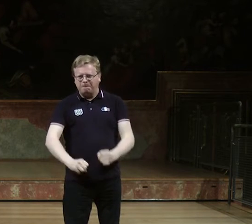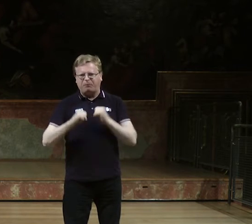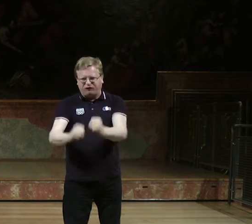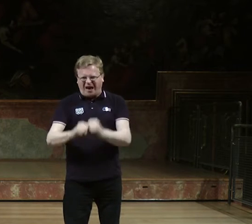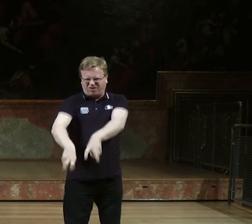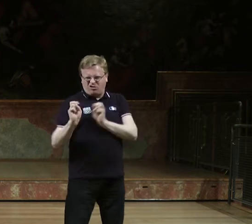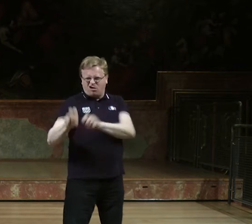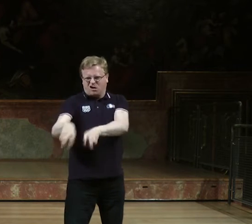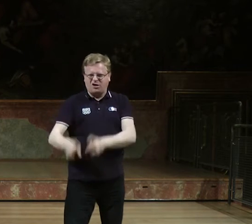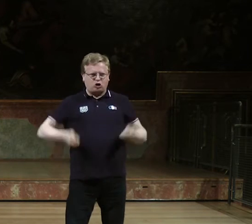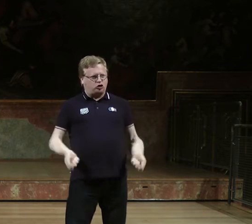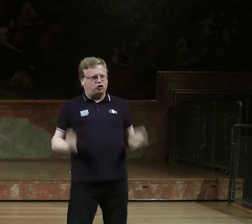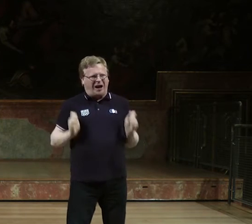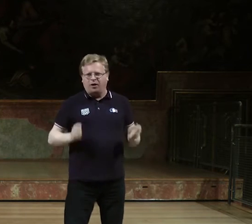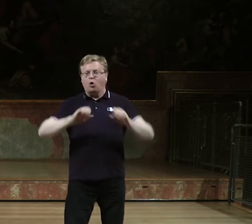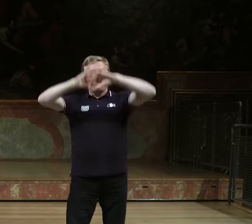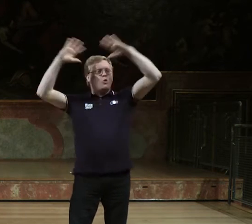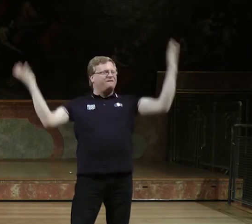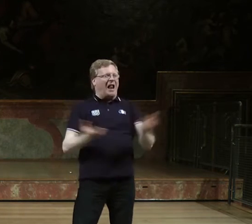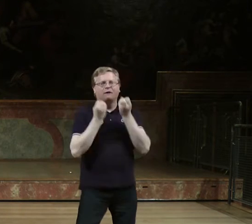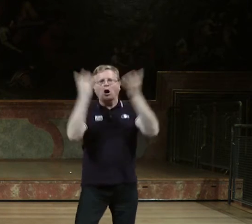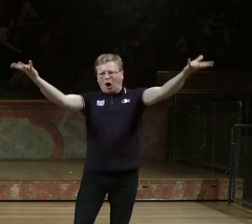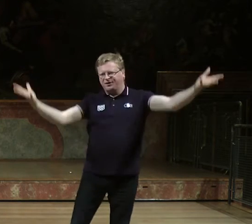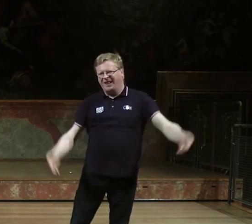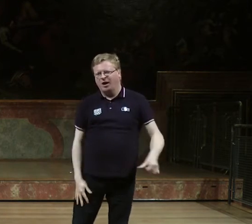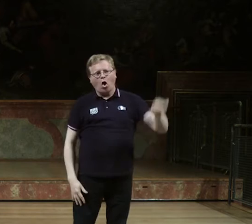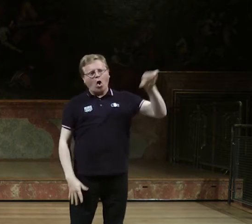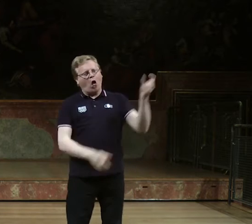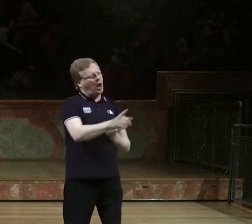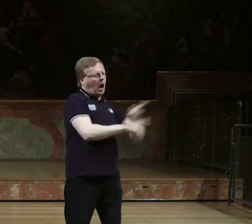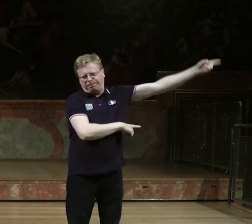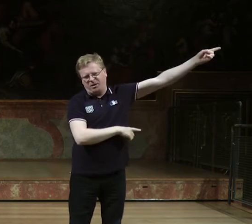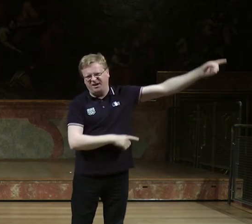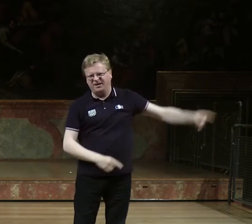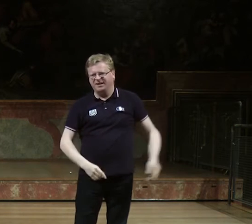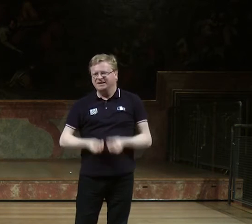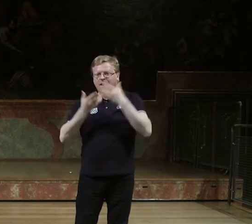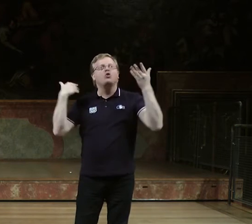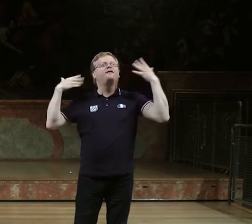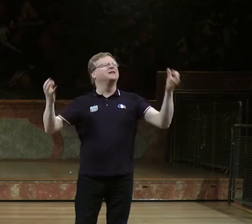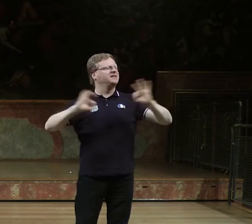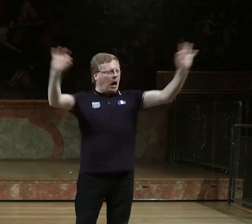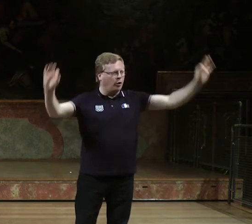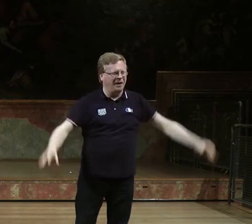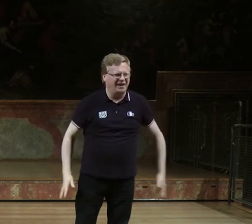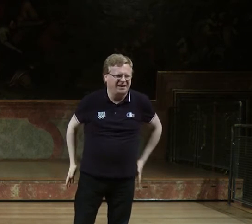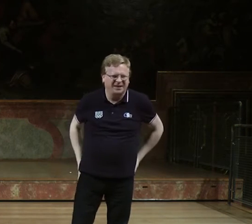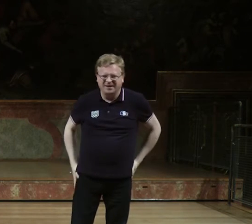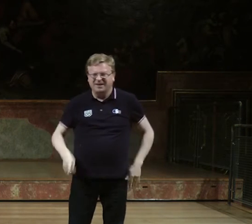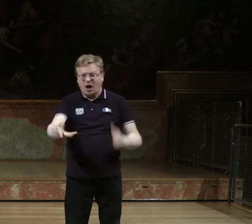Kutschen herumzufahren und nicht mit Autos. Wir müssen mehr Kutschen produzieren. Alles, was Müll und die Umwelt